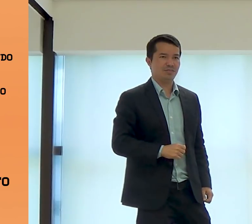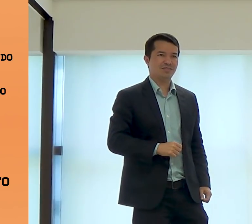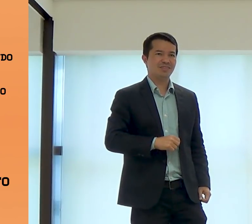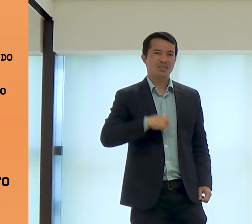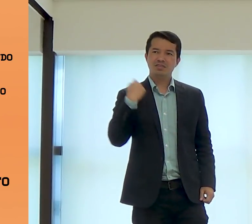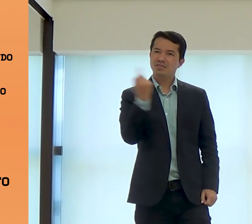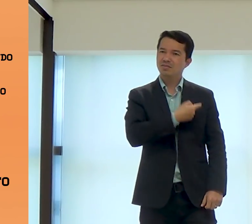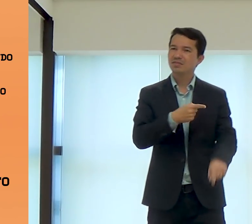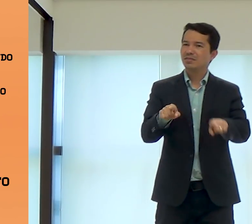criança,